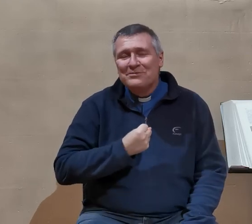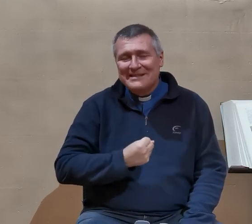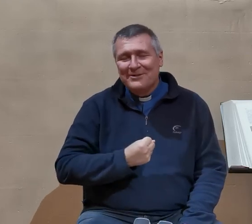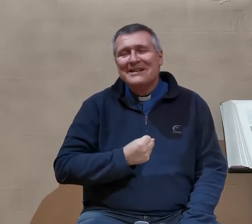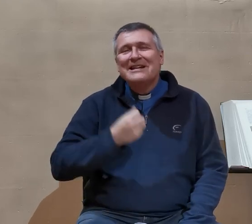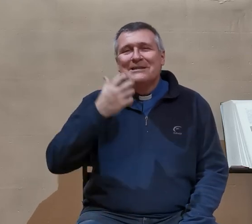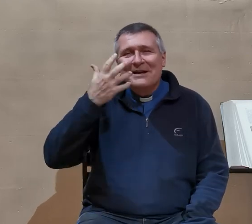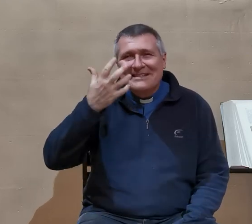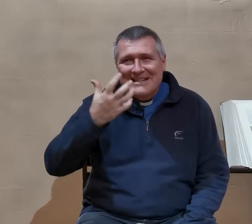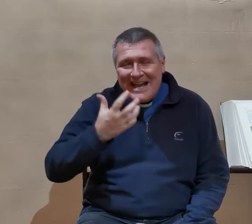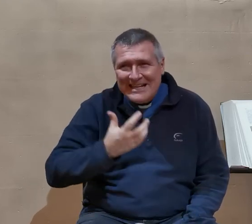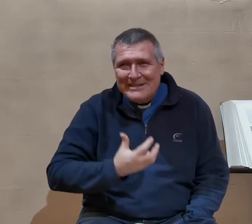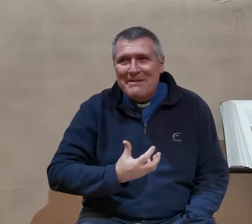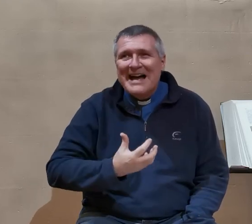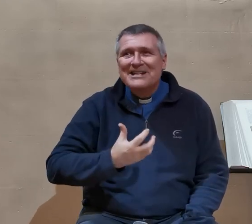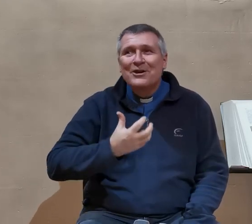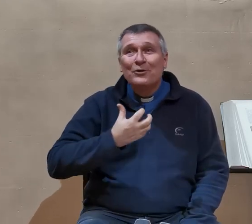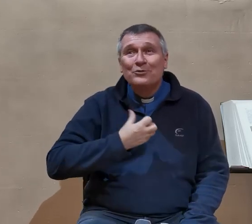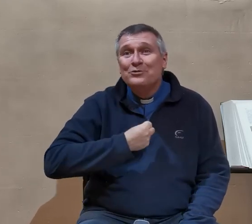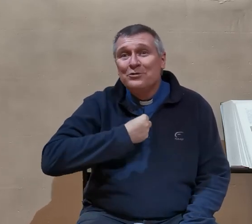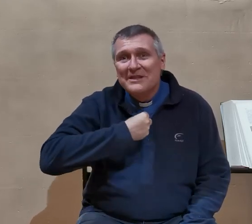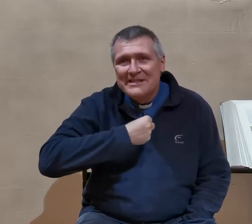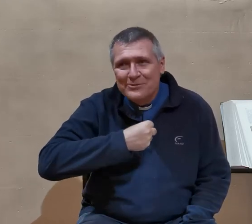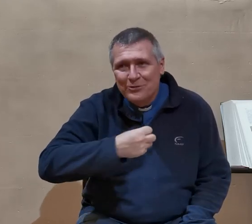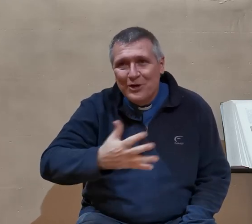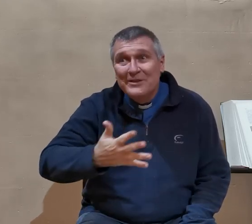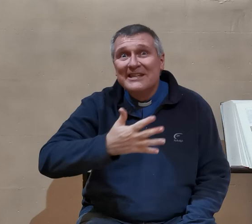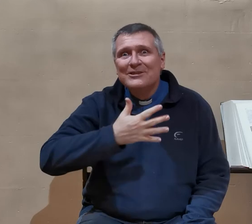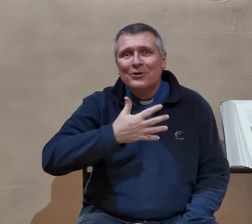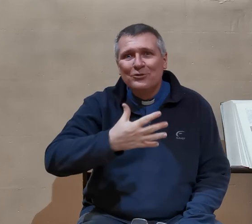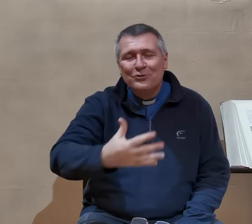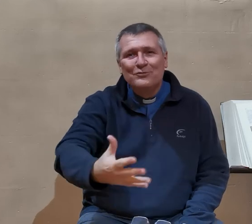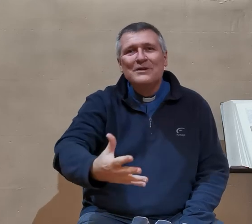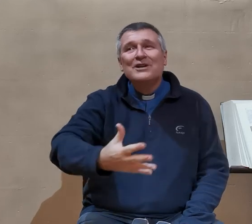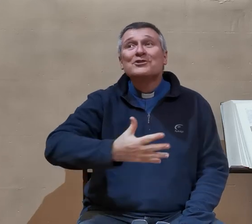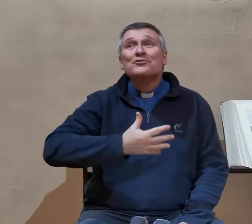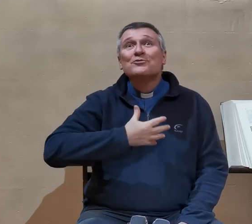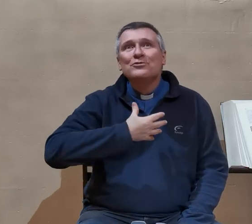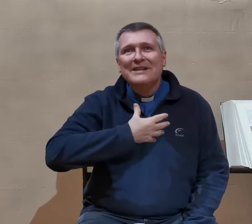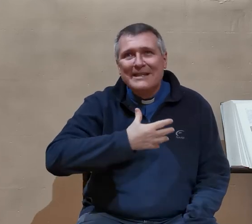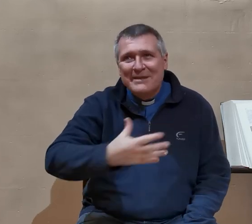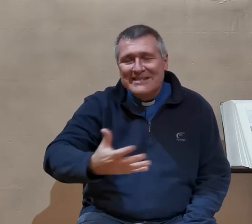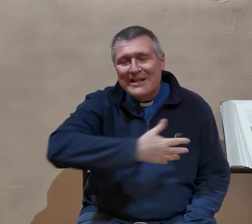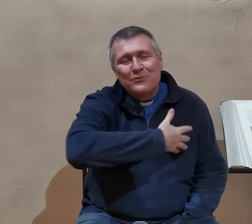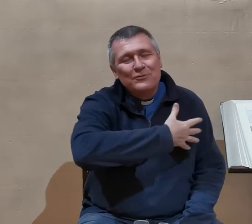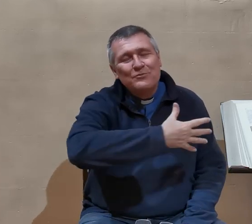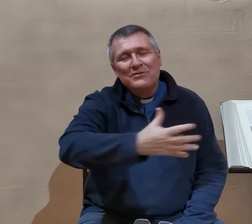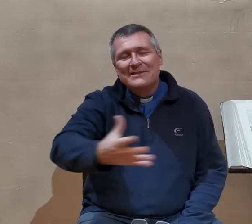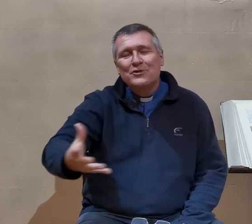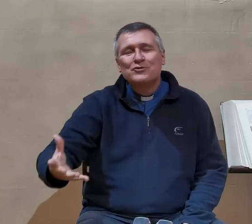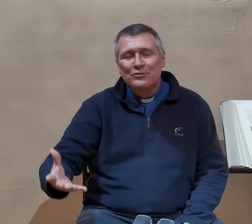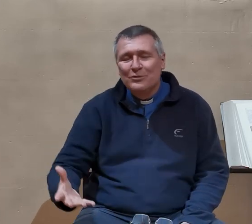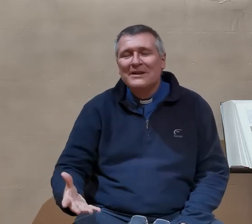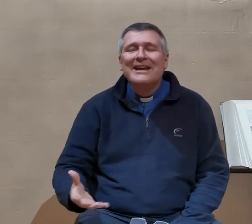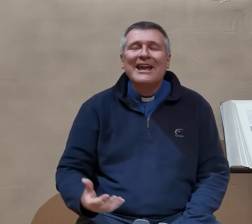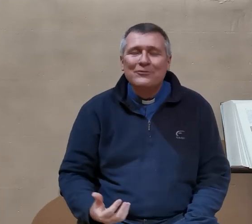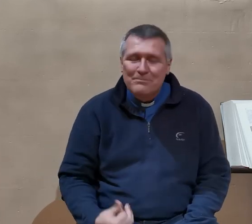-puissant. C'est parce qu'il est à l'image de Dieu qui se donne et qui donne tout sans aucune limite. C'est la toute-puissance du don et du